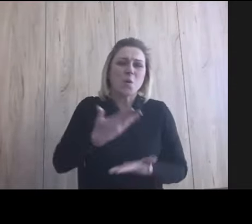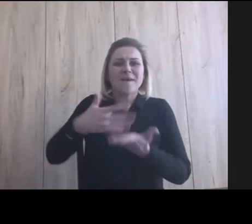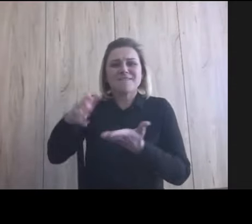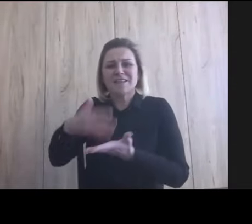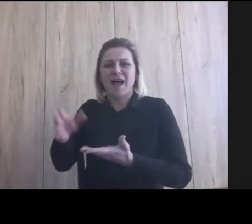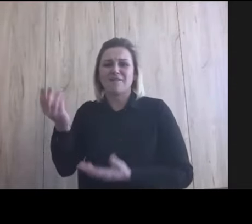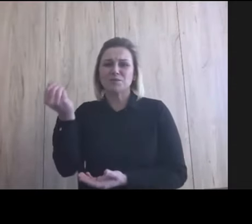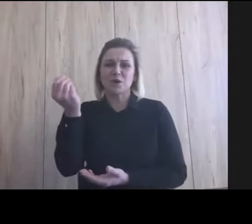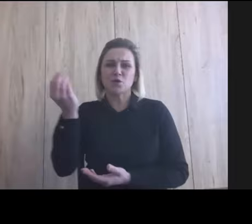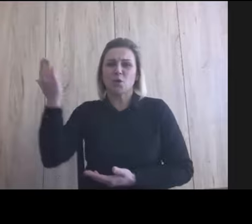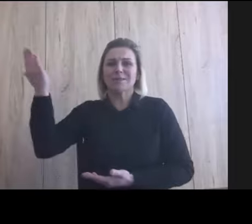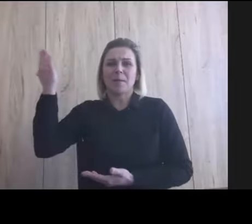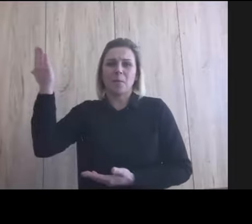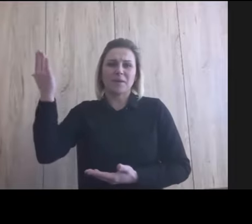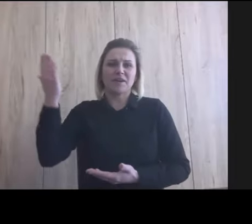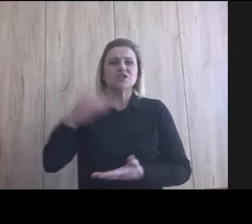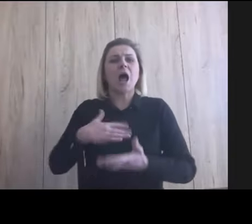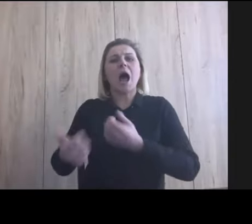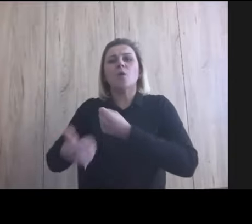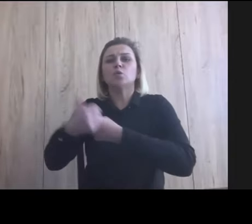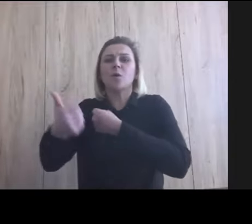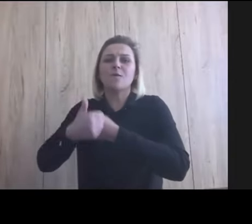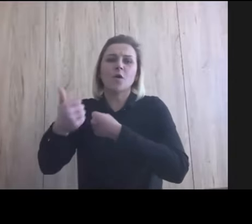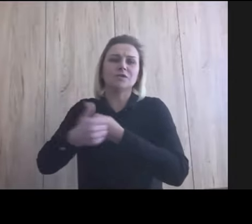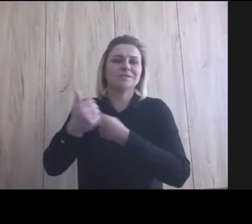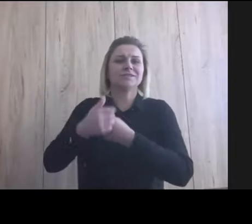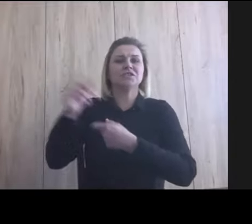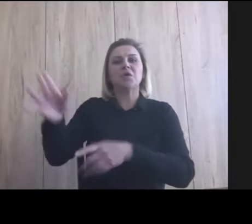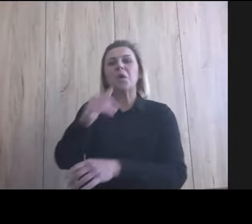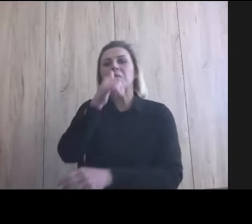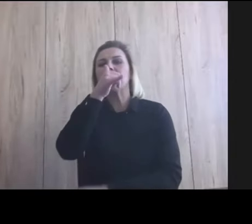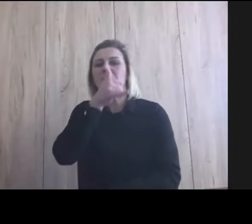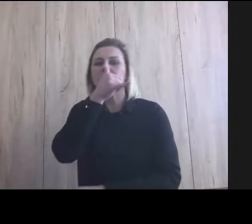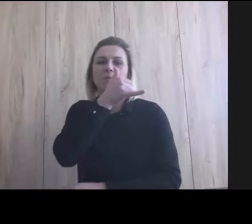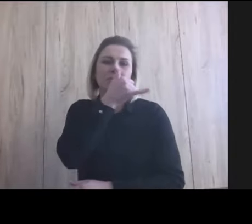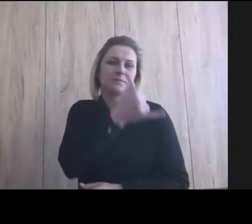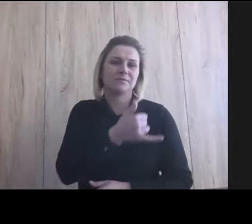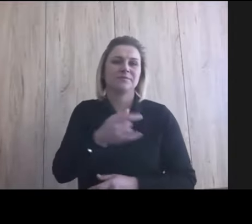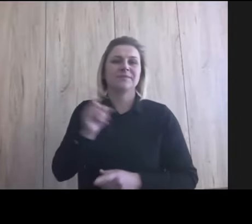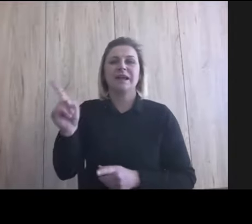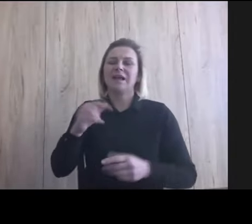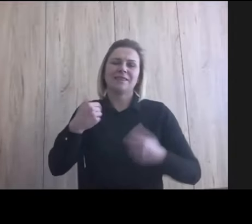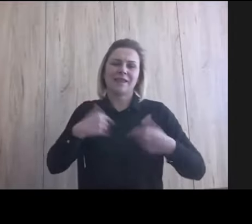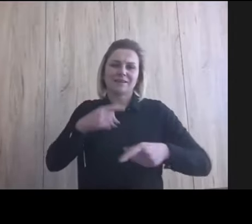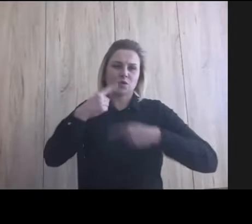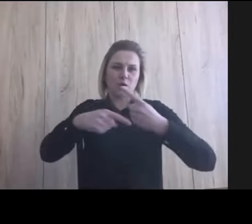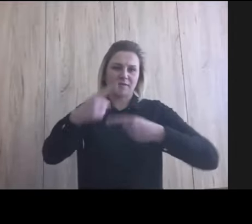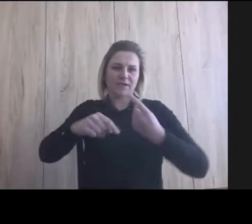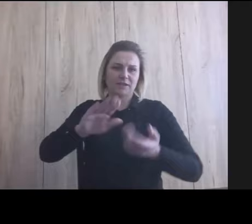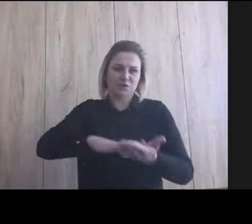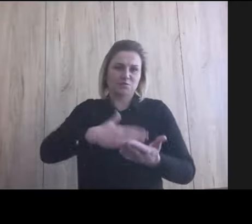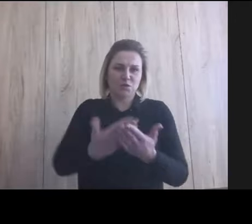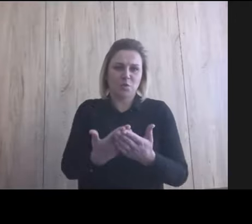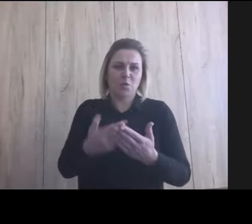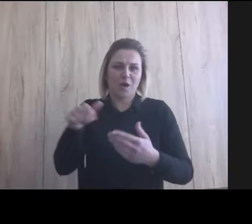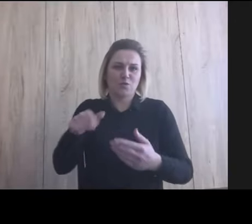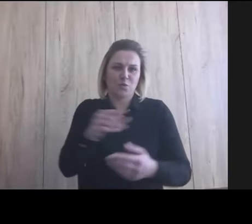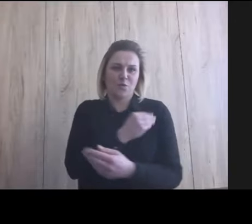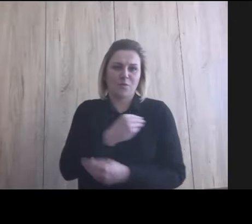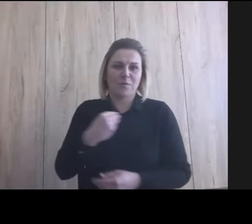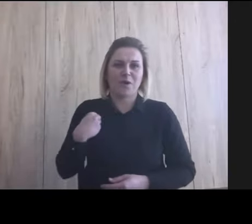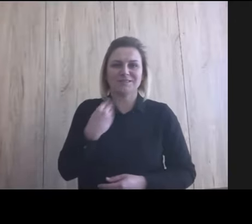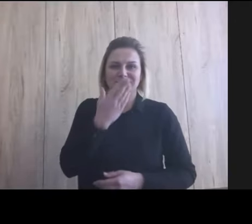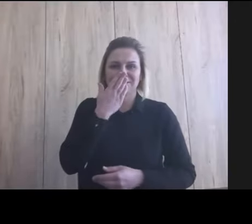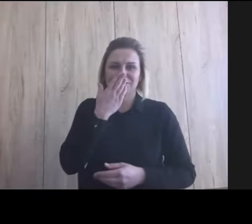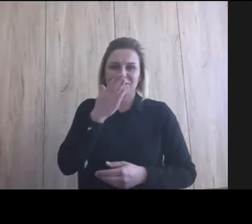udowodnić naukowo, że czegoś nie można, nie? Nie chcę mówić o przykładach w naszym kraju, bo nie o to chodzi, to jest